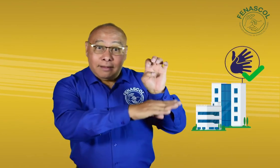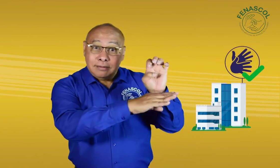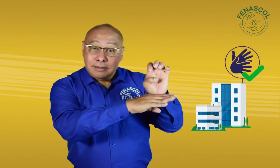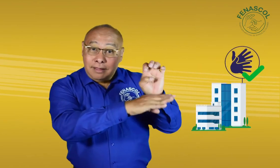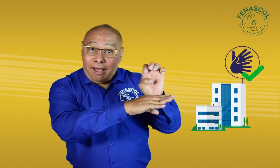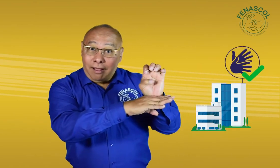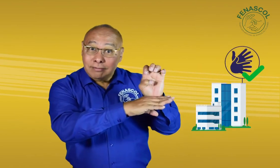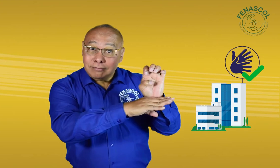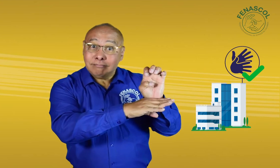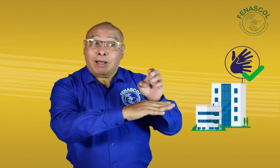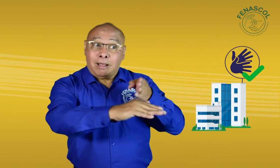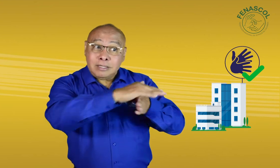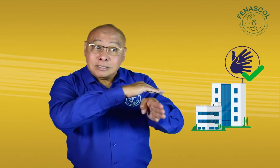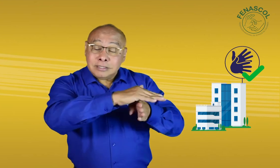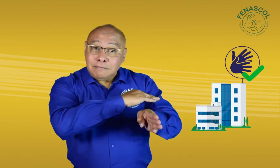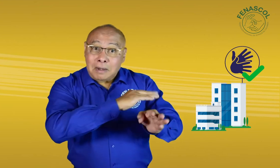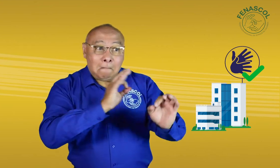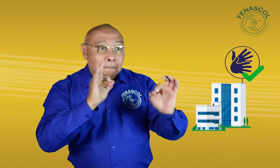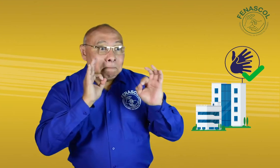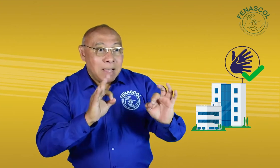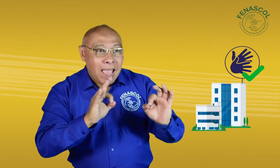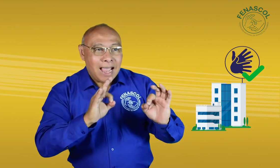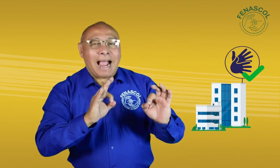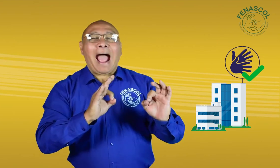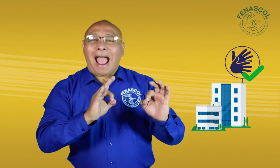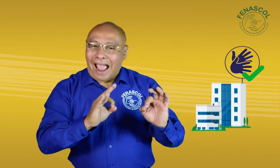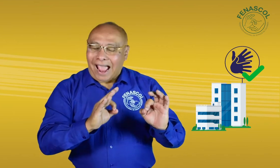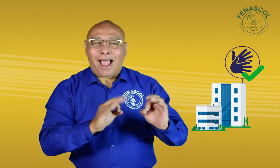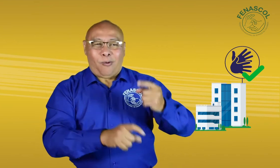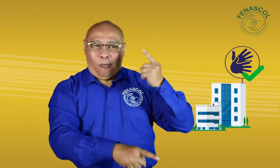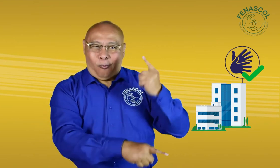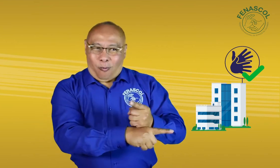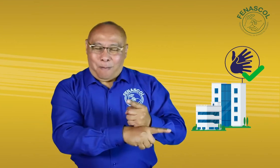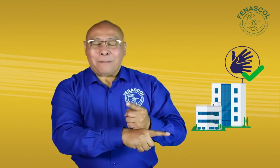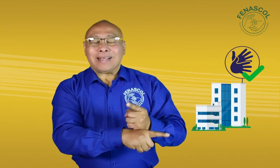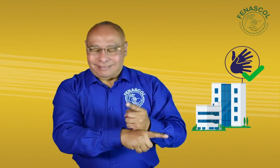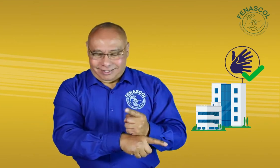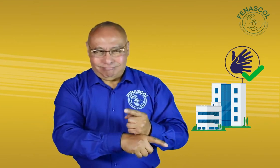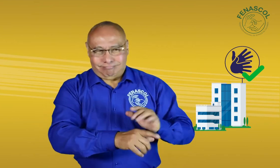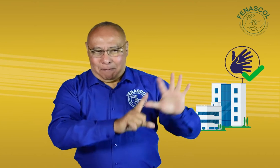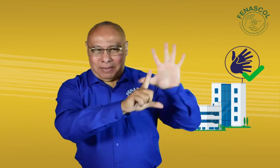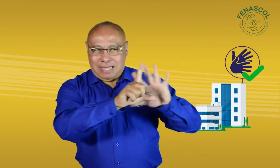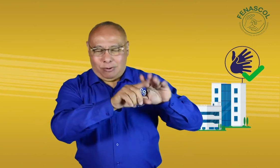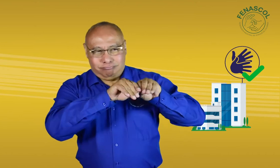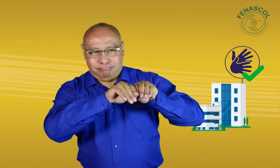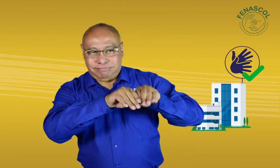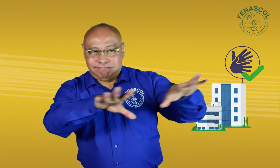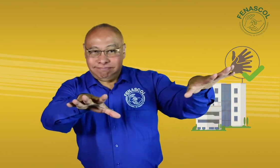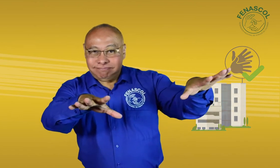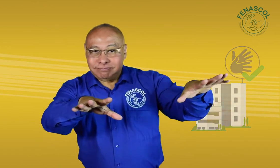cumplen con la accesibilidad en lengua de señas colombiana. Si así es, harás un video y divulgarás cuáles